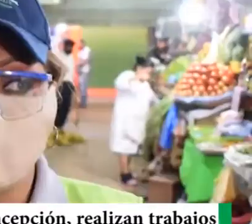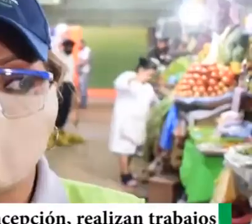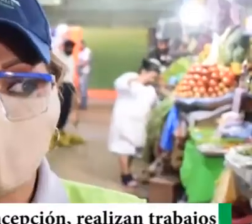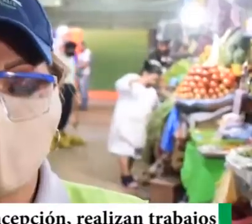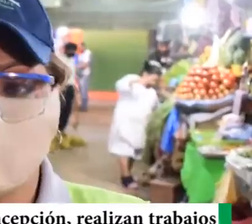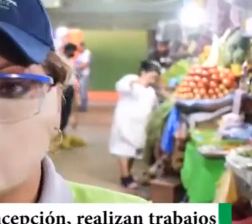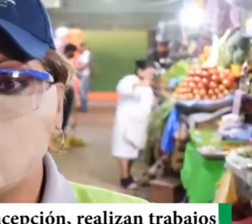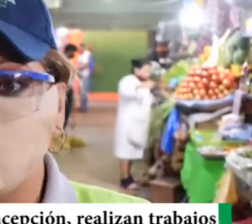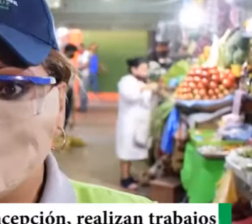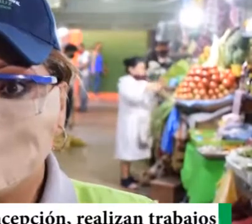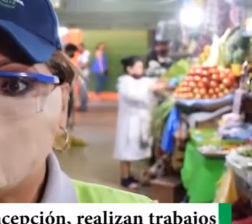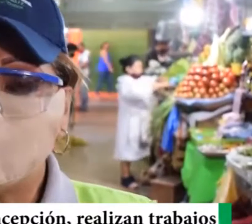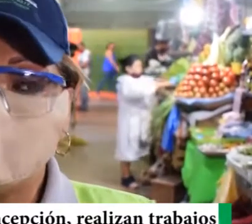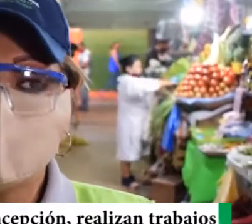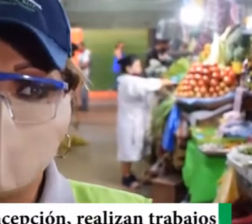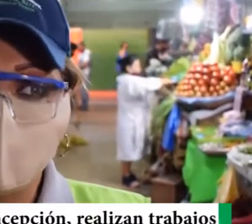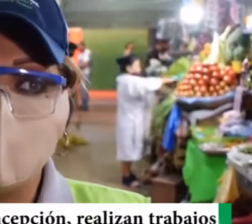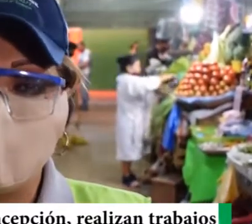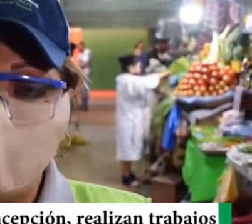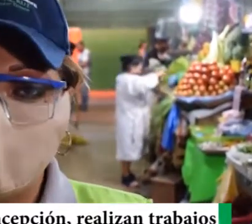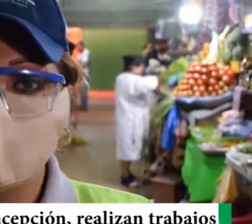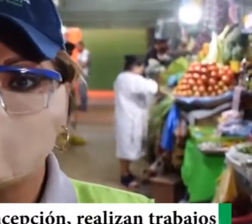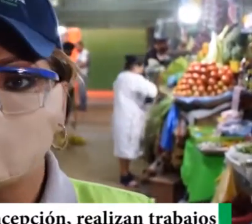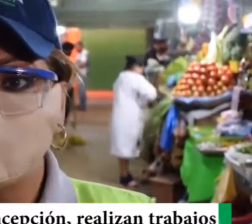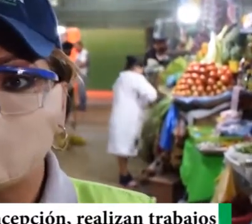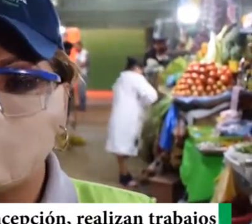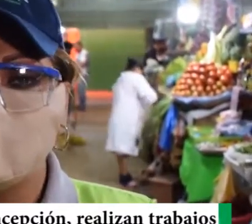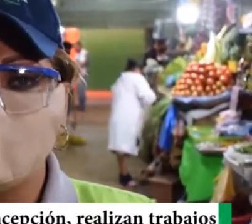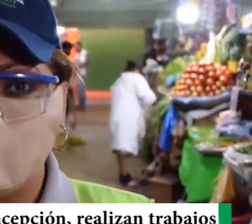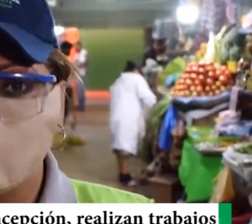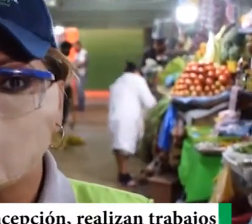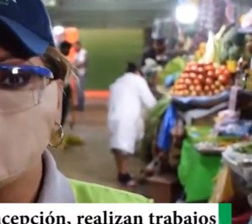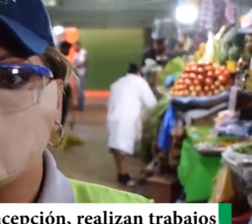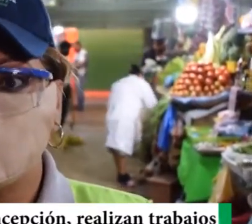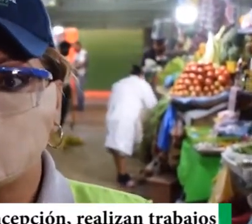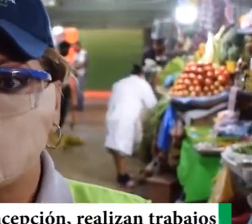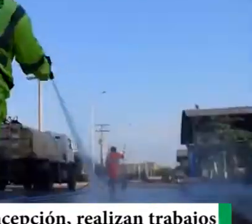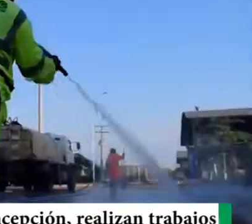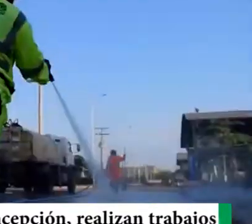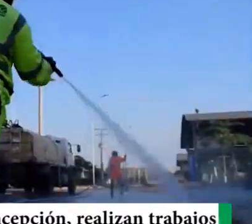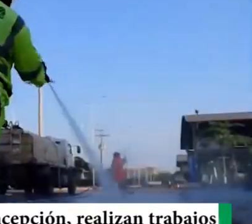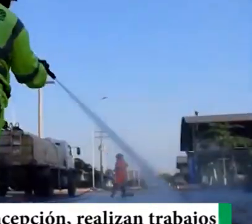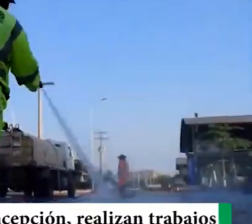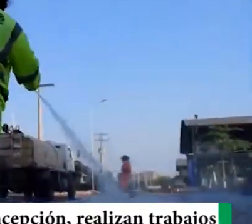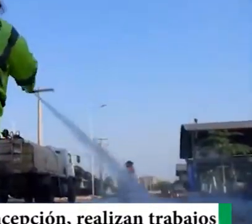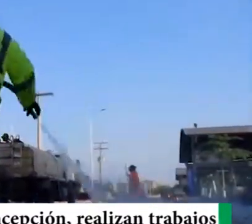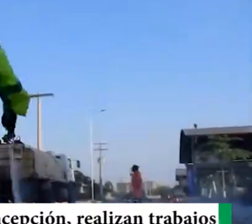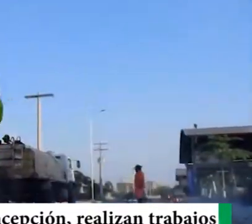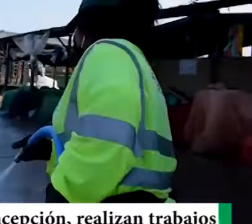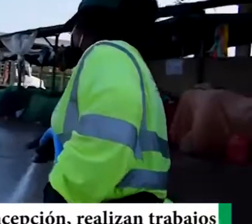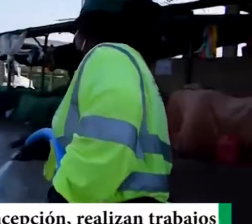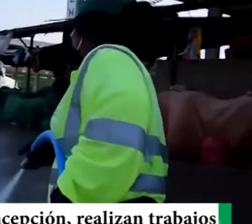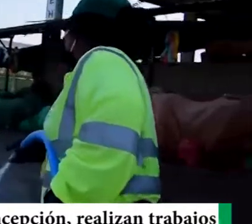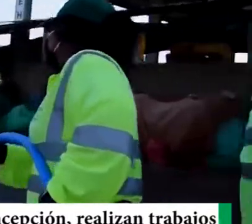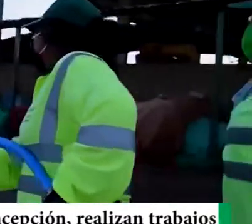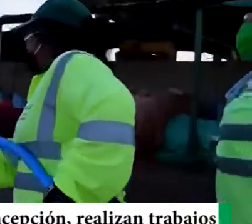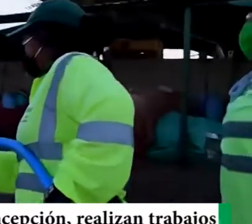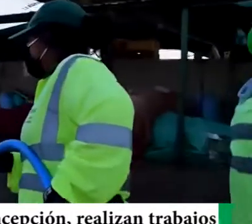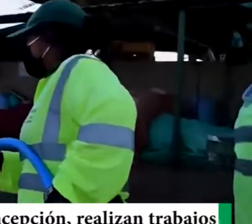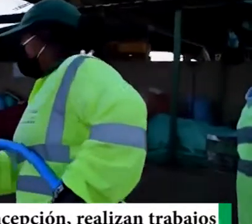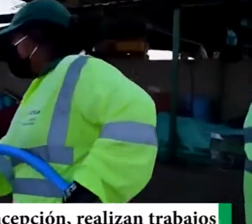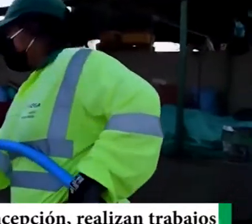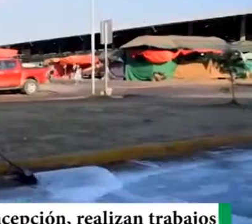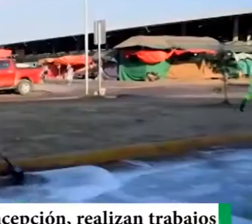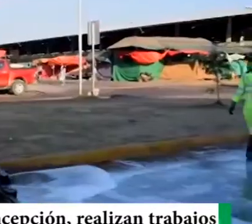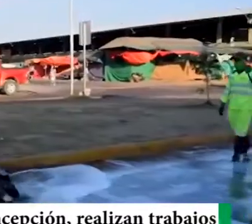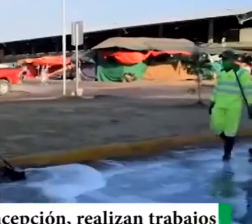El día feriado, procedió, a realizar, el lavado, desinfectado, en varios centros, abastecimiento, cumpliendo, con el cronograma, de plan,